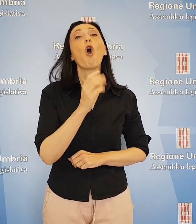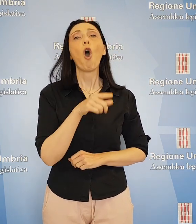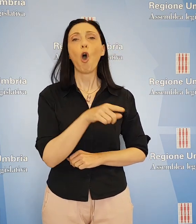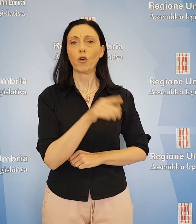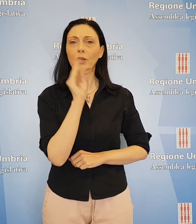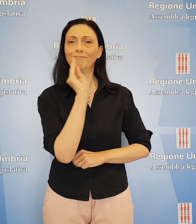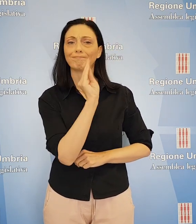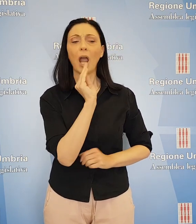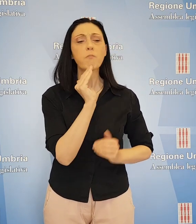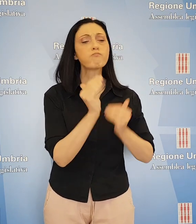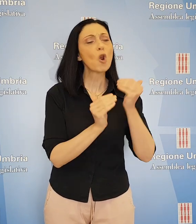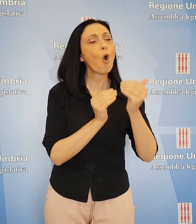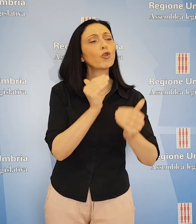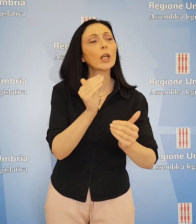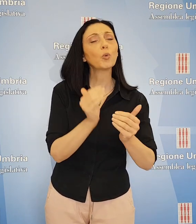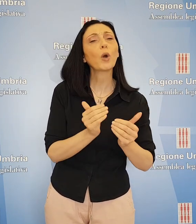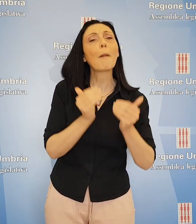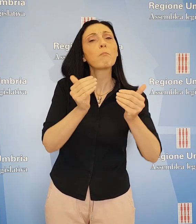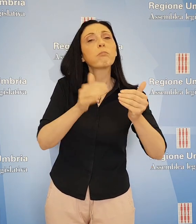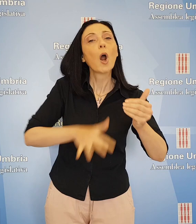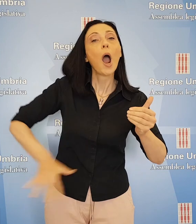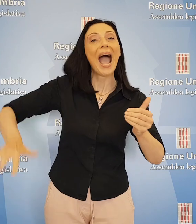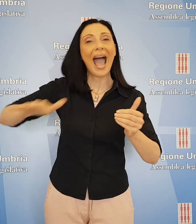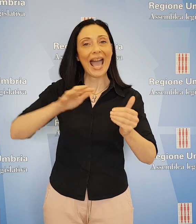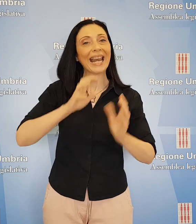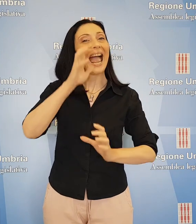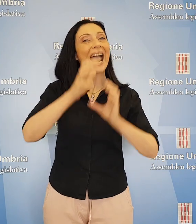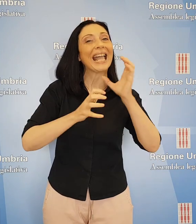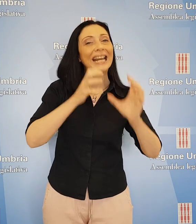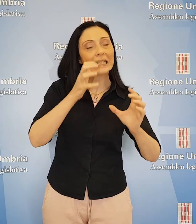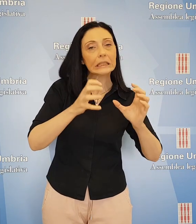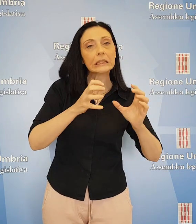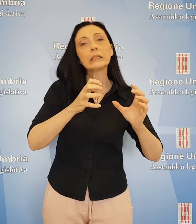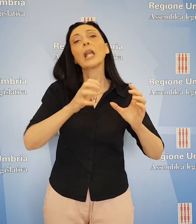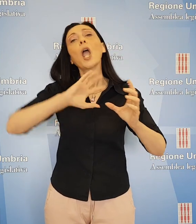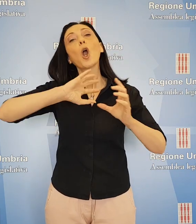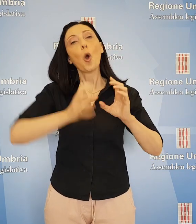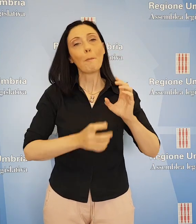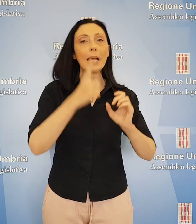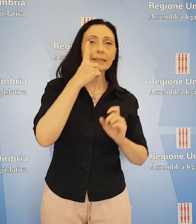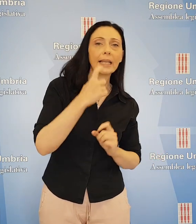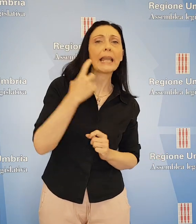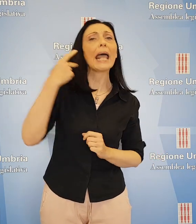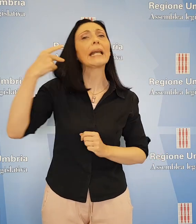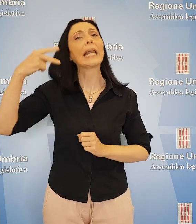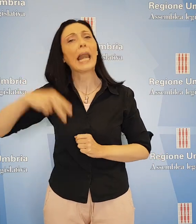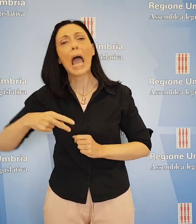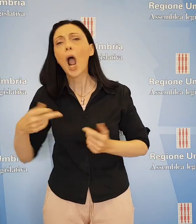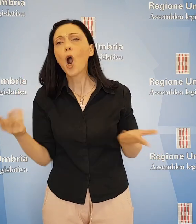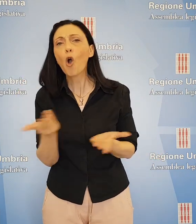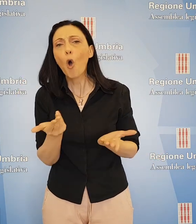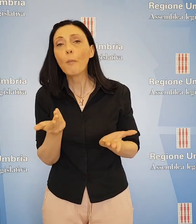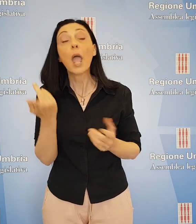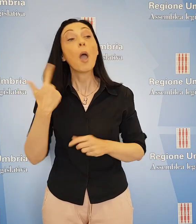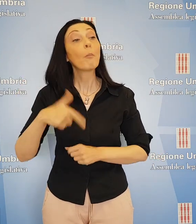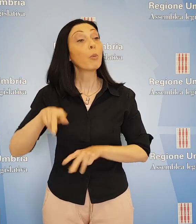si trova la procedura di proroga dell'area di crisi complessa di Terni e Narni e quale sia la prospettiva di ulteriori finanziamenti